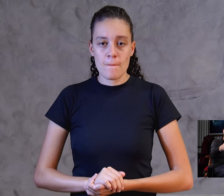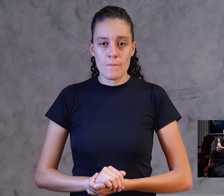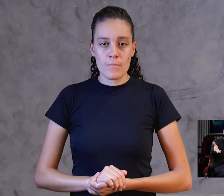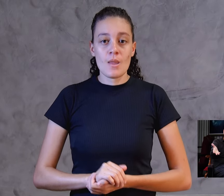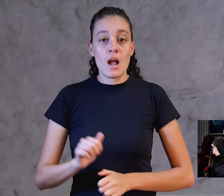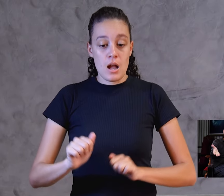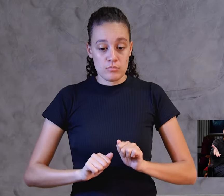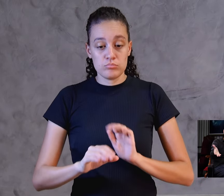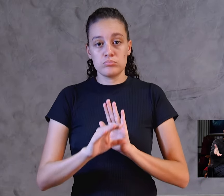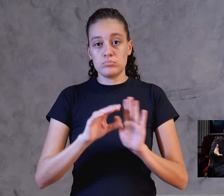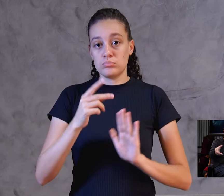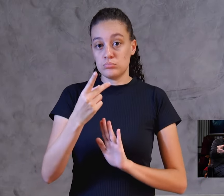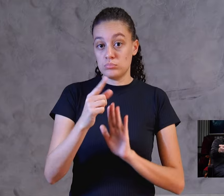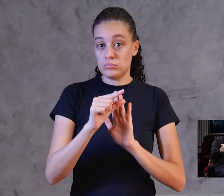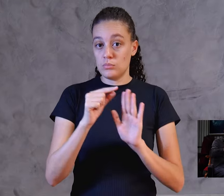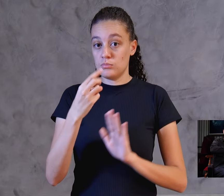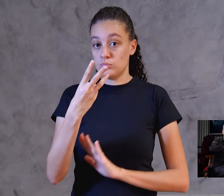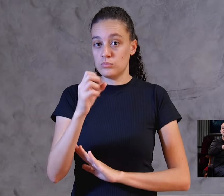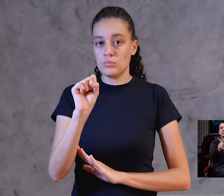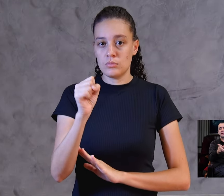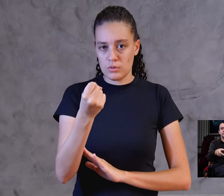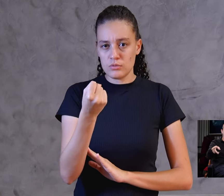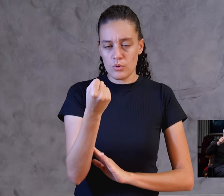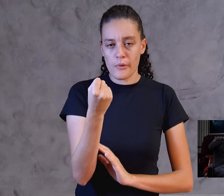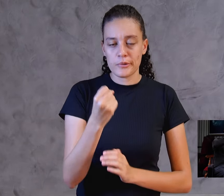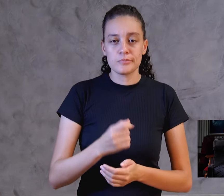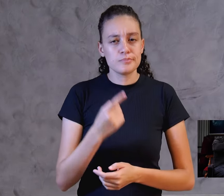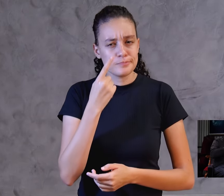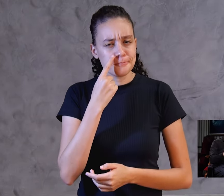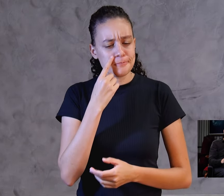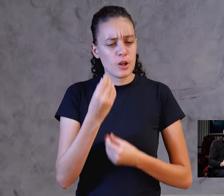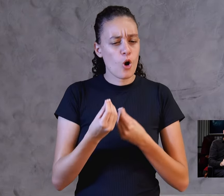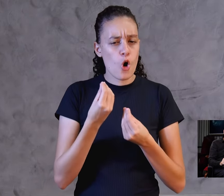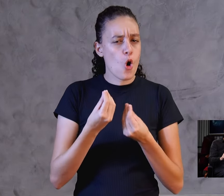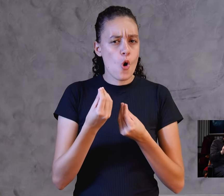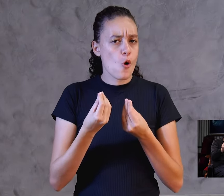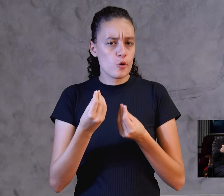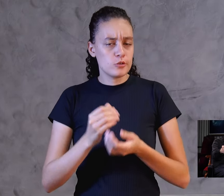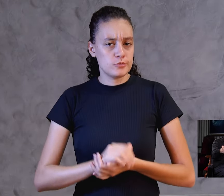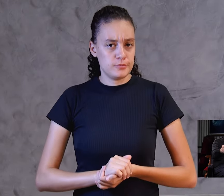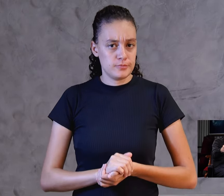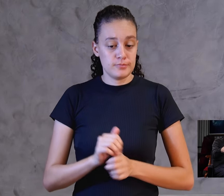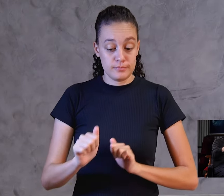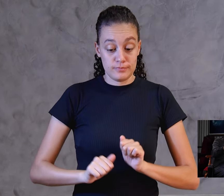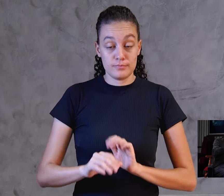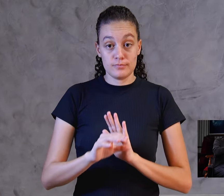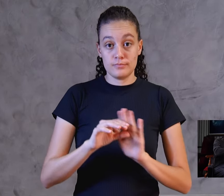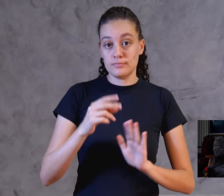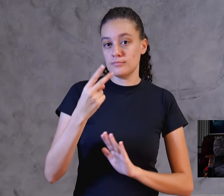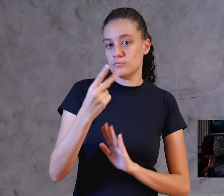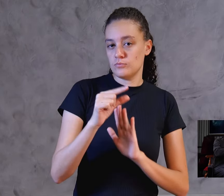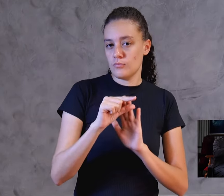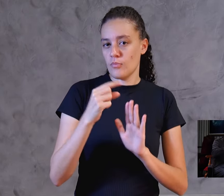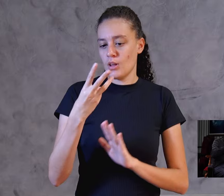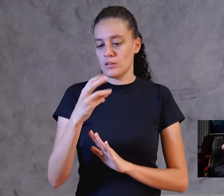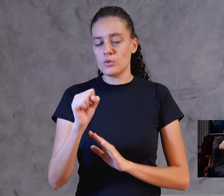2, Eu ia falar na sequência, vamos falar de trás para frente. Atos 2, 38 e nós temos Mateus 28,